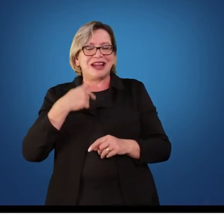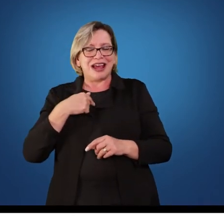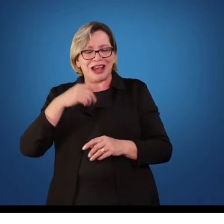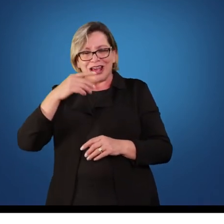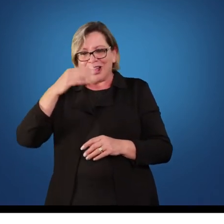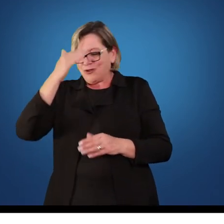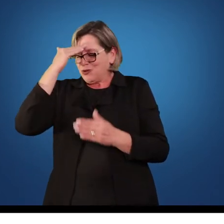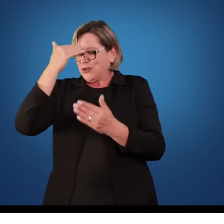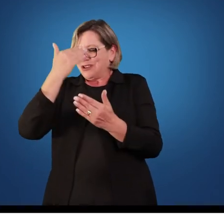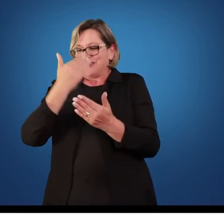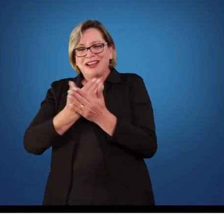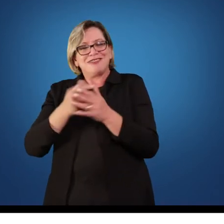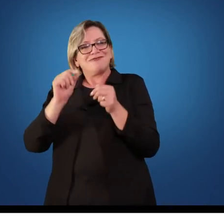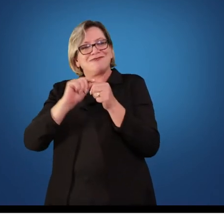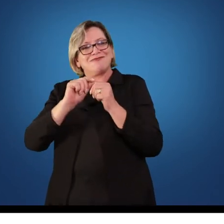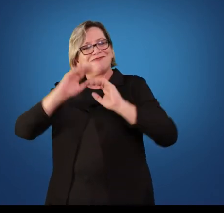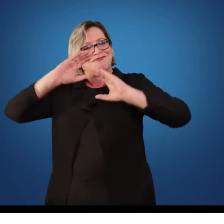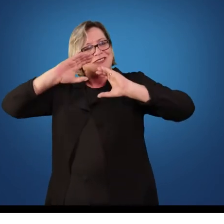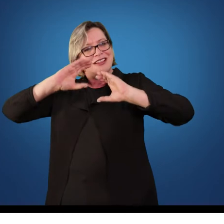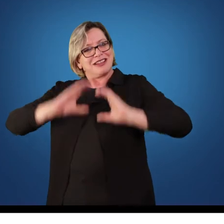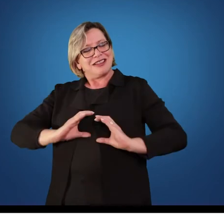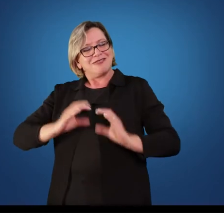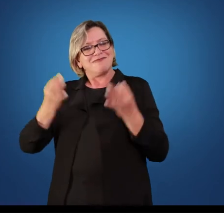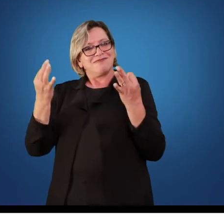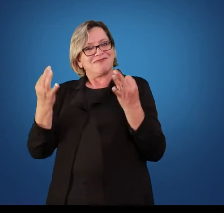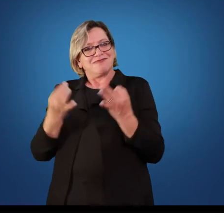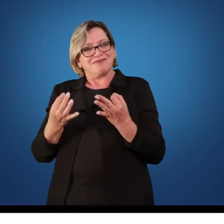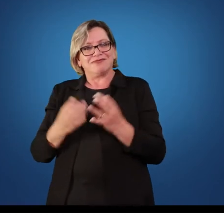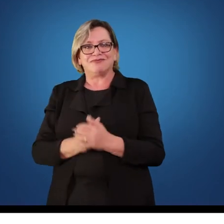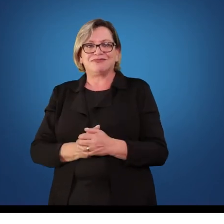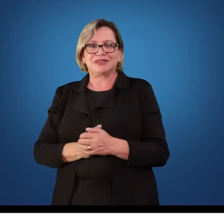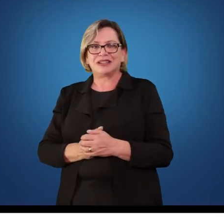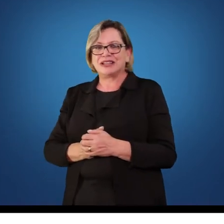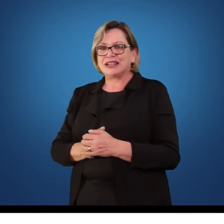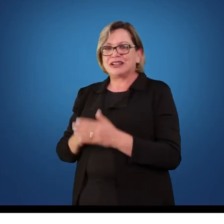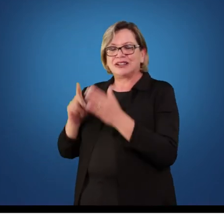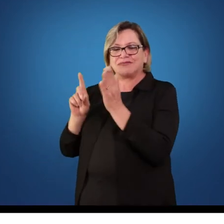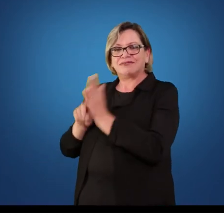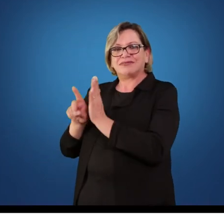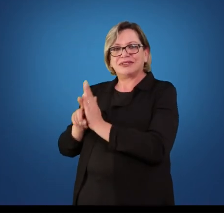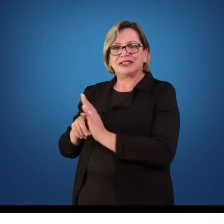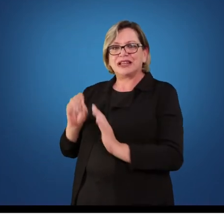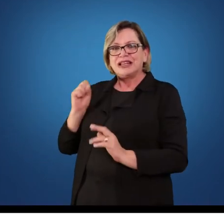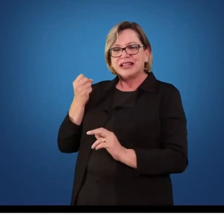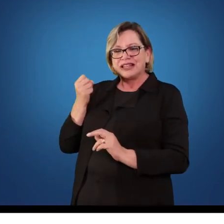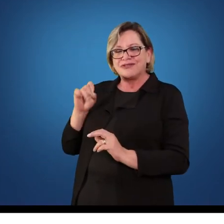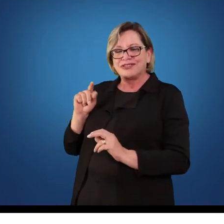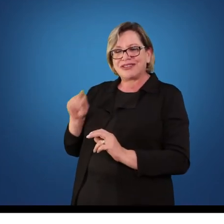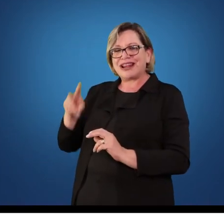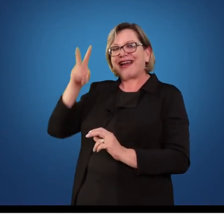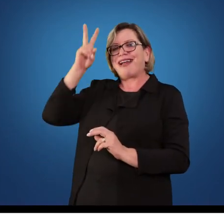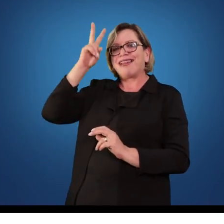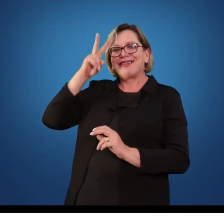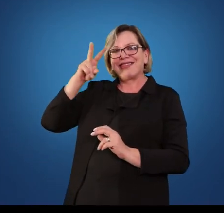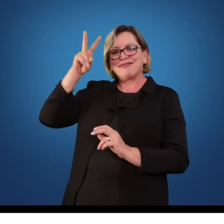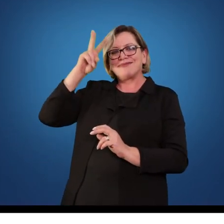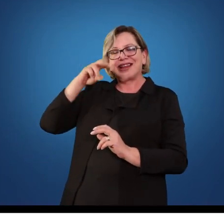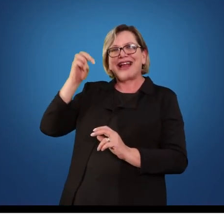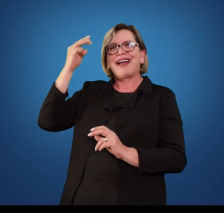transformar num cidadão, que é o objetivo final. Professor, e quando o professor fala dessas lembranças, as memórias